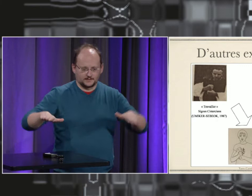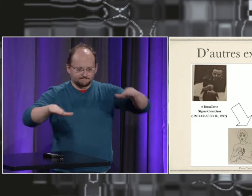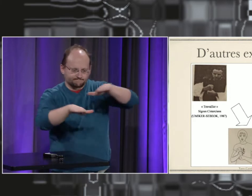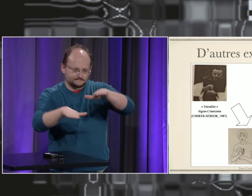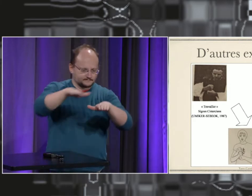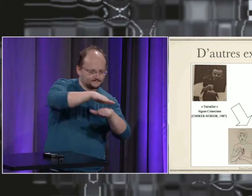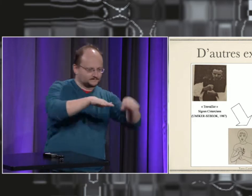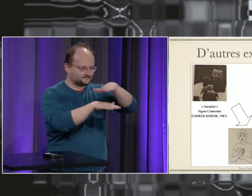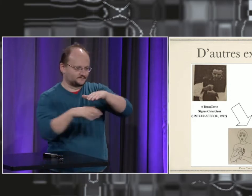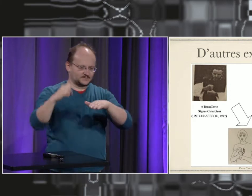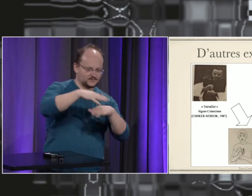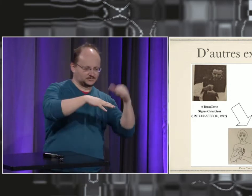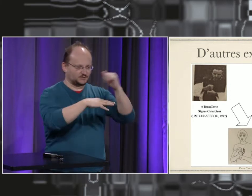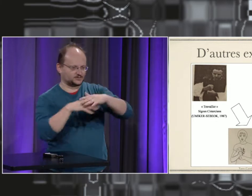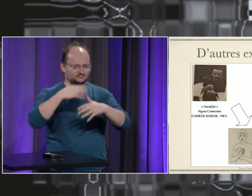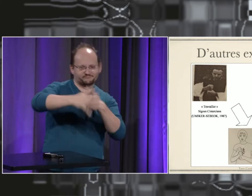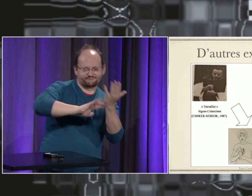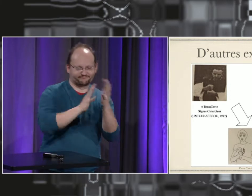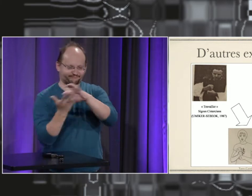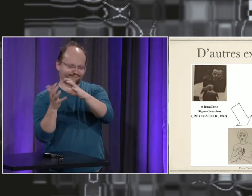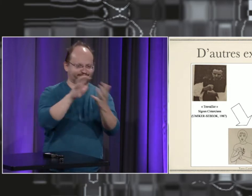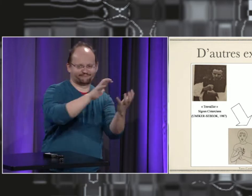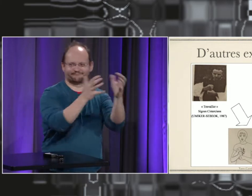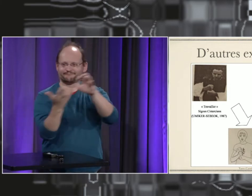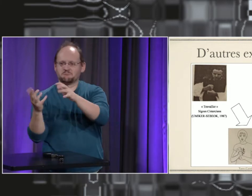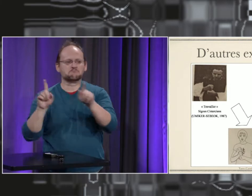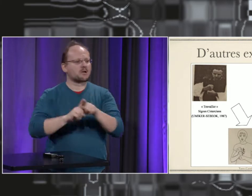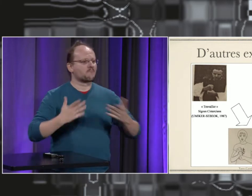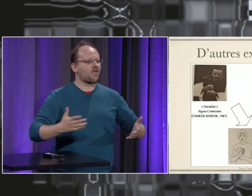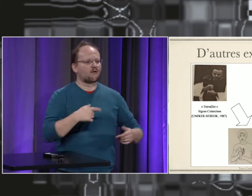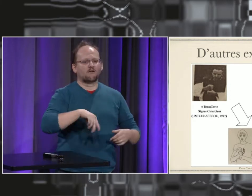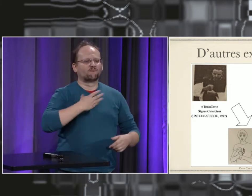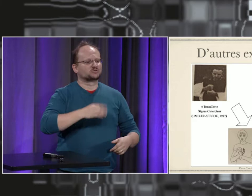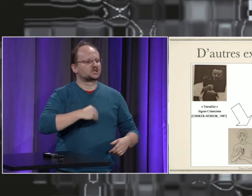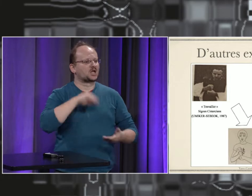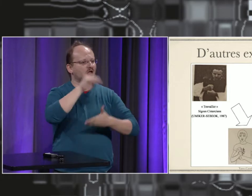particulier au saut. Donc, il y a eu des influences l'un vers l'autre.